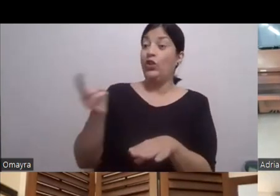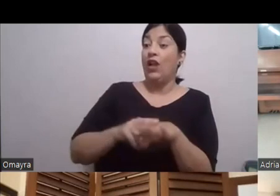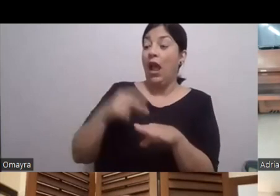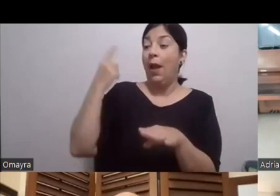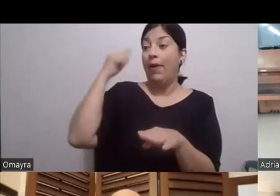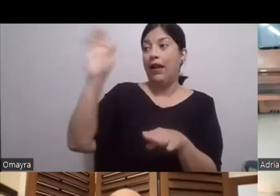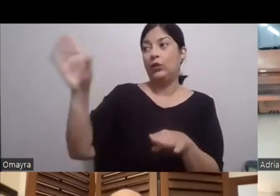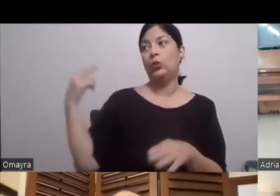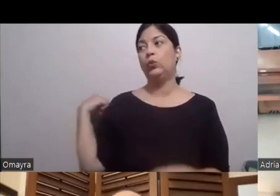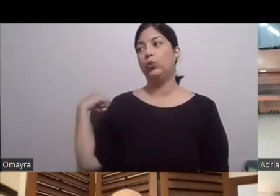Con ella tiene Néstor